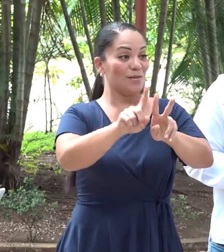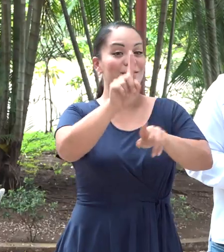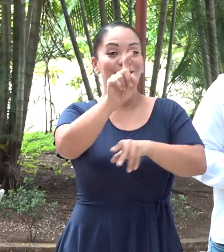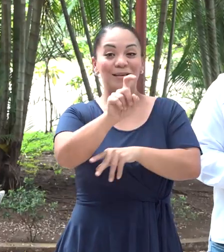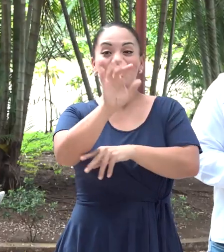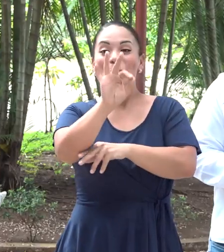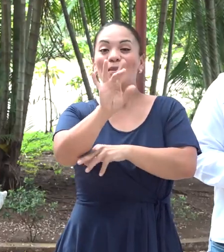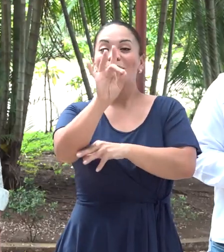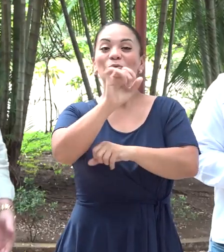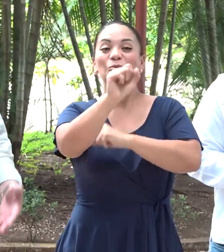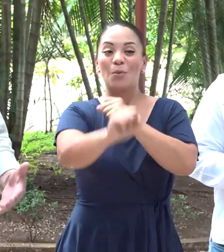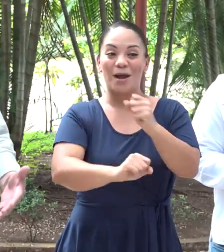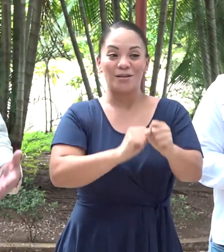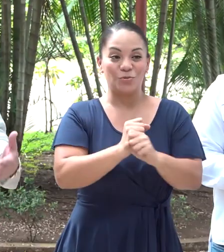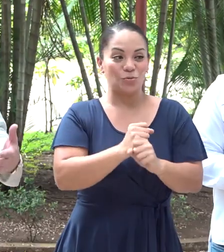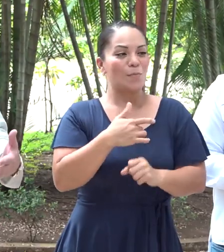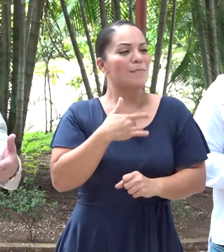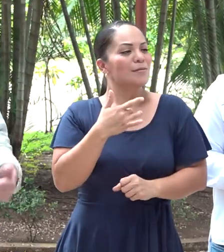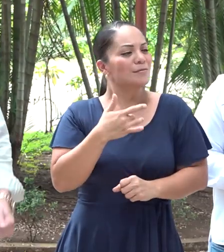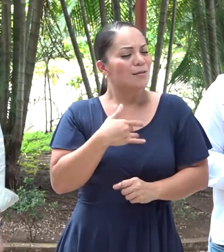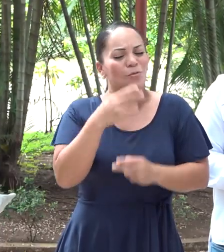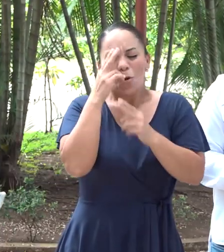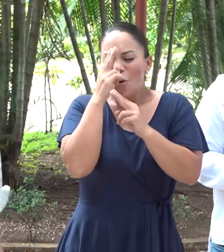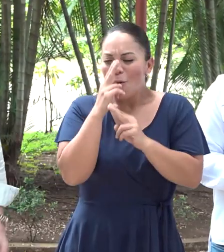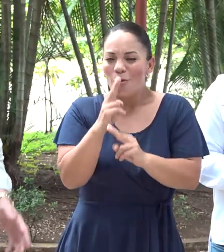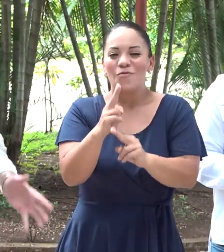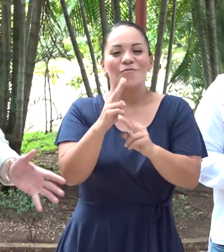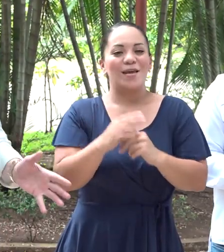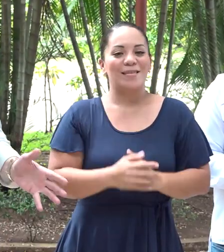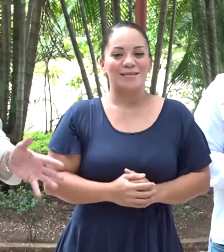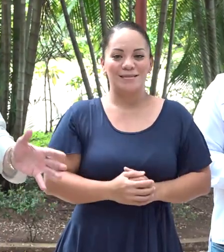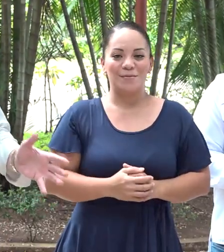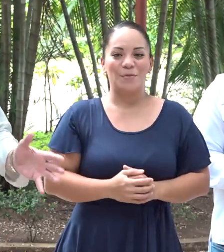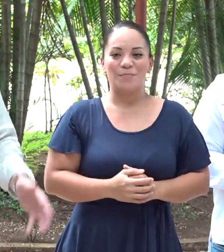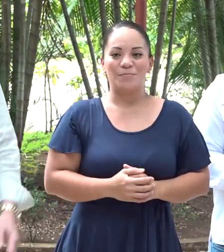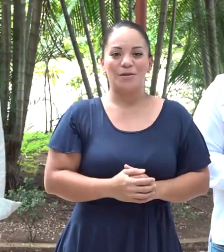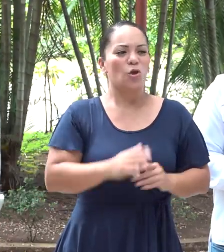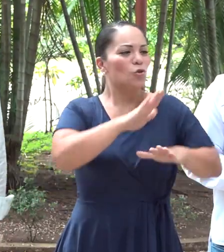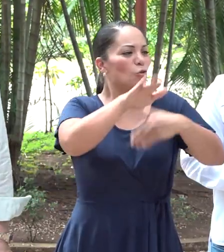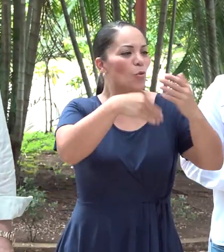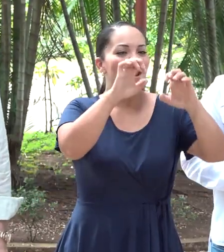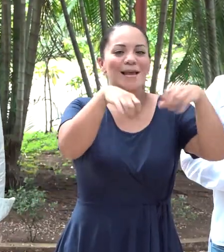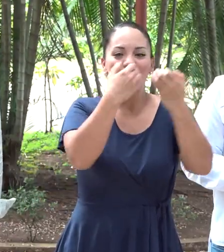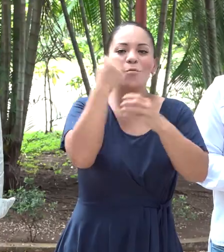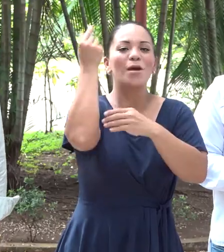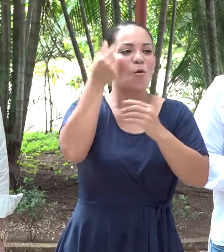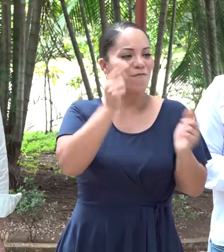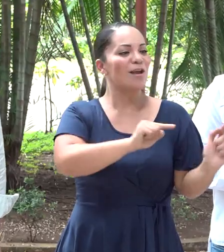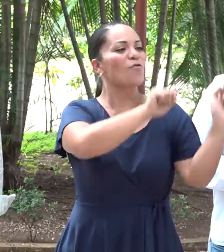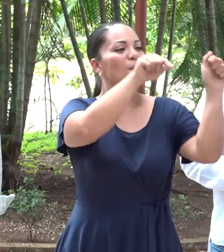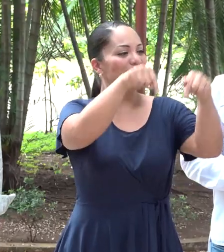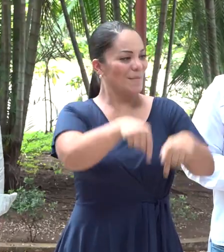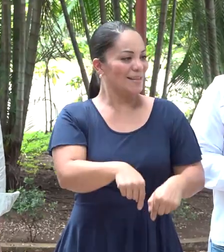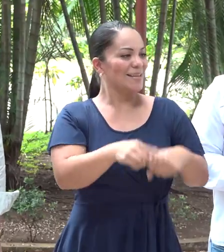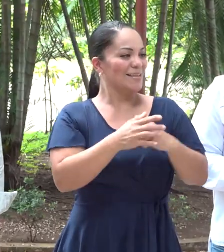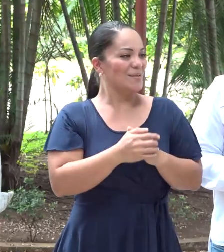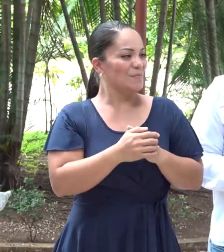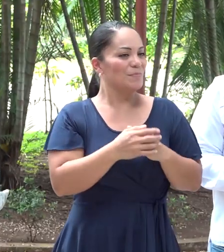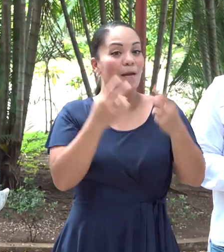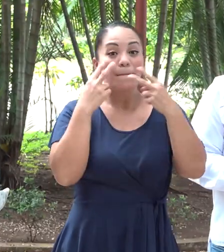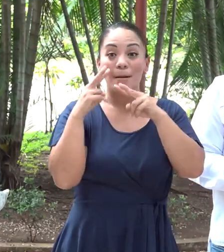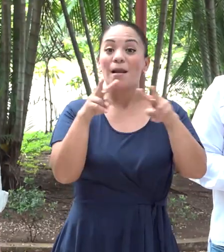años. Me siento honradísimo, viene todo el equipo del gobierno para ver